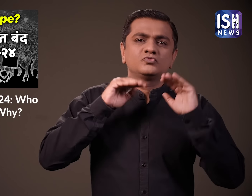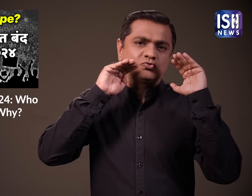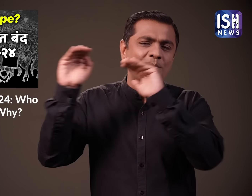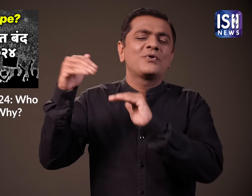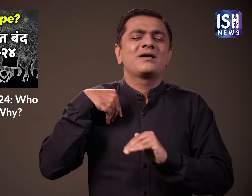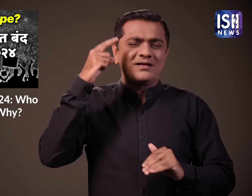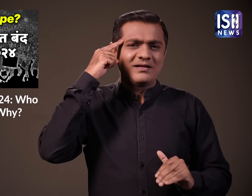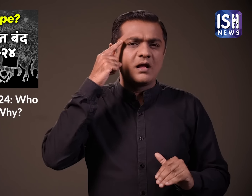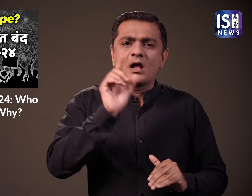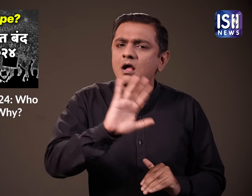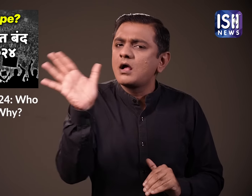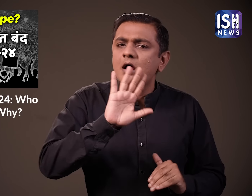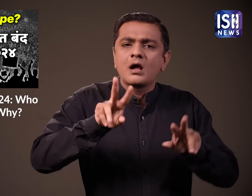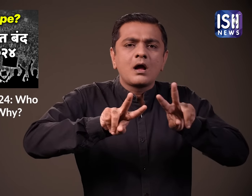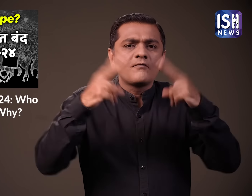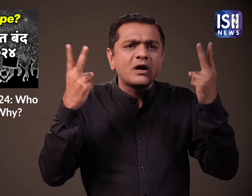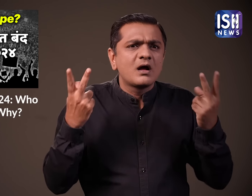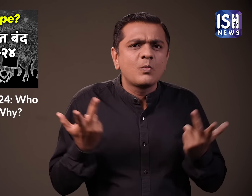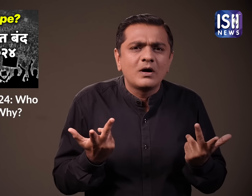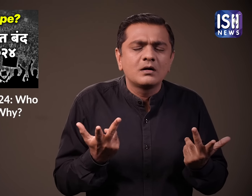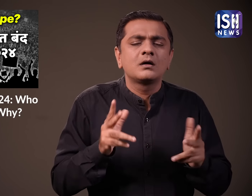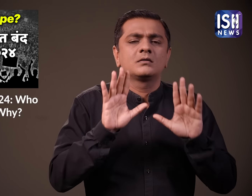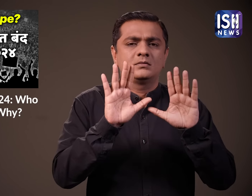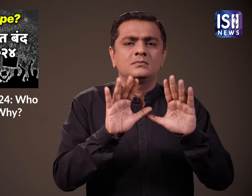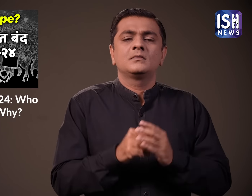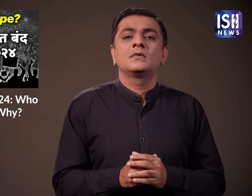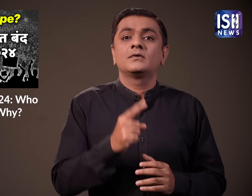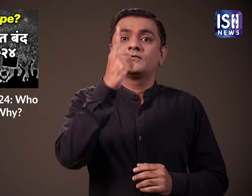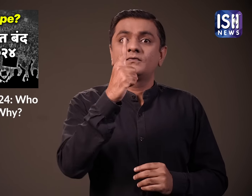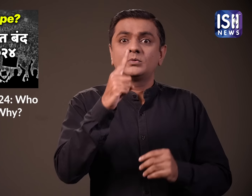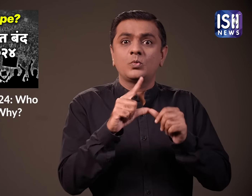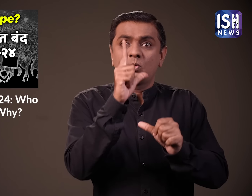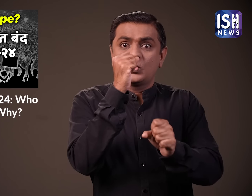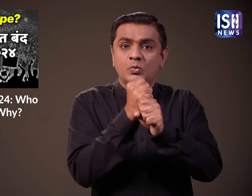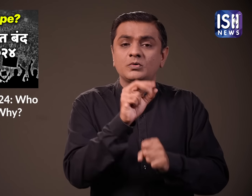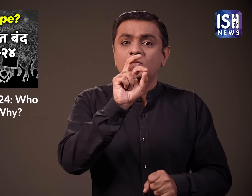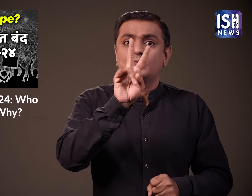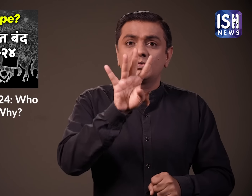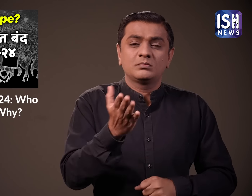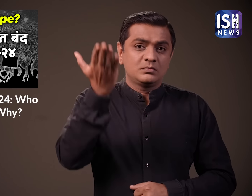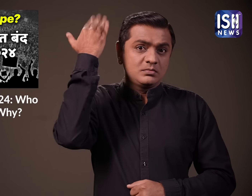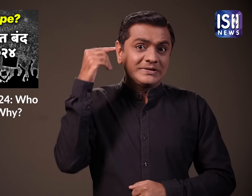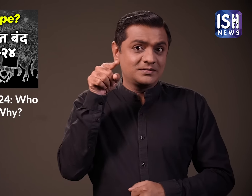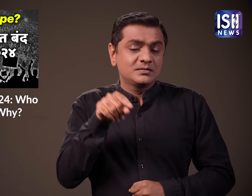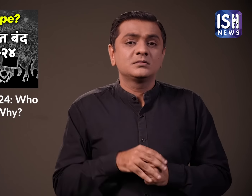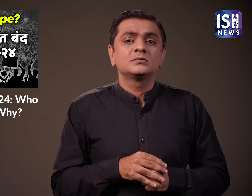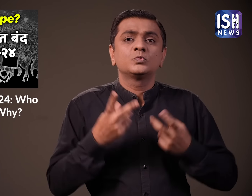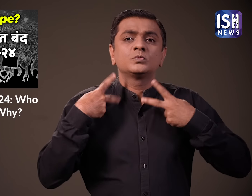हट्या मामले के समर्धन में है नहीं ये बिलकुल अलग कारण से है रुखे 1 अगस 2024 को भारत के